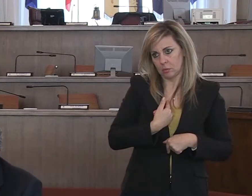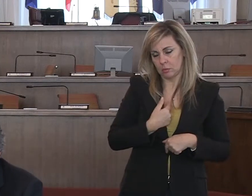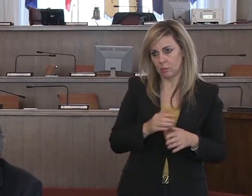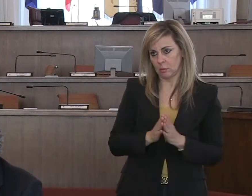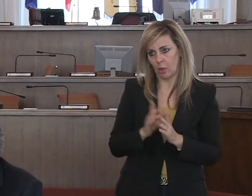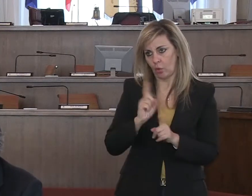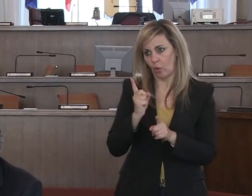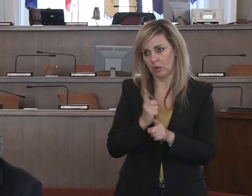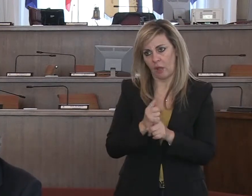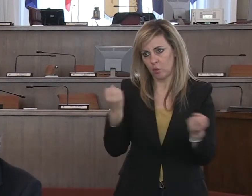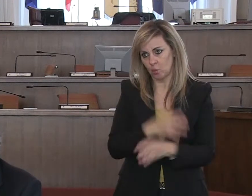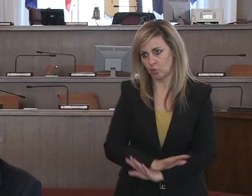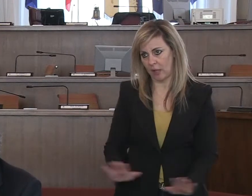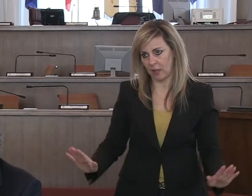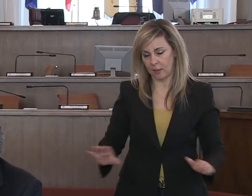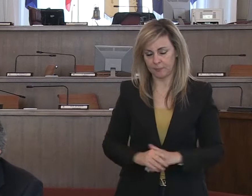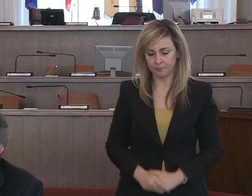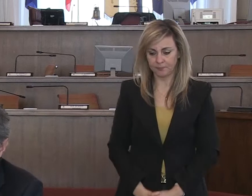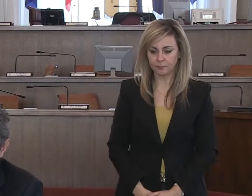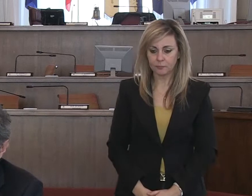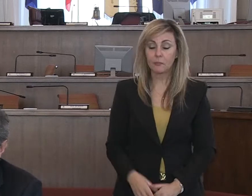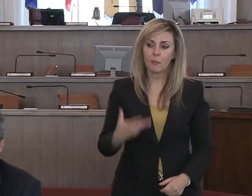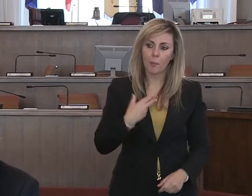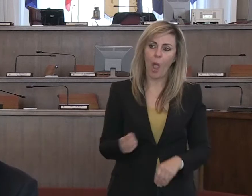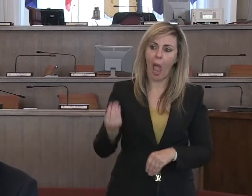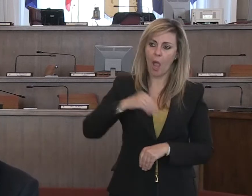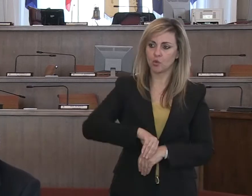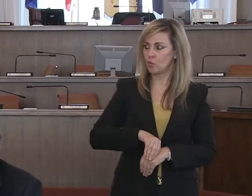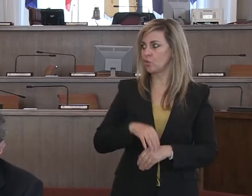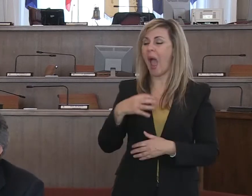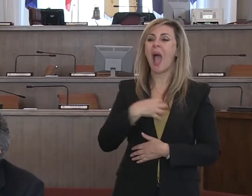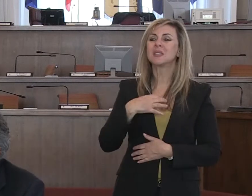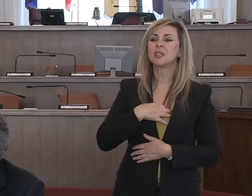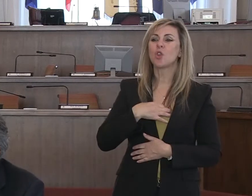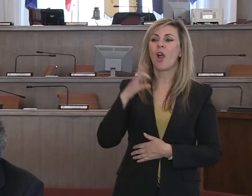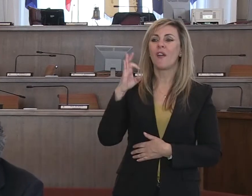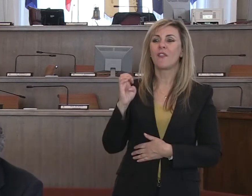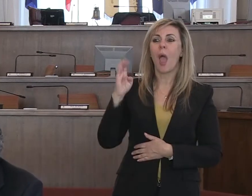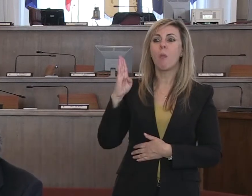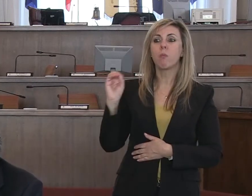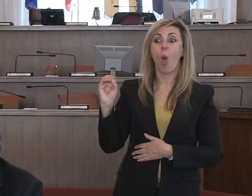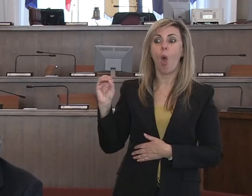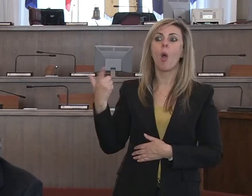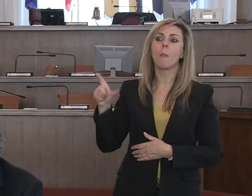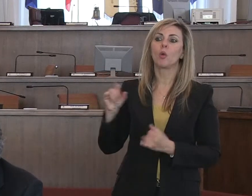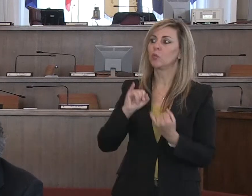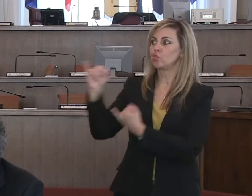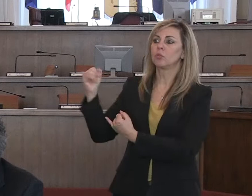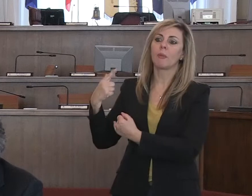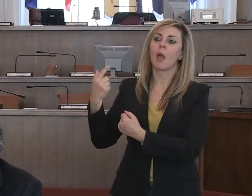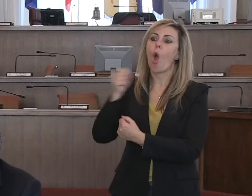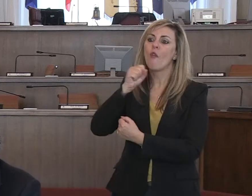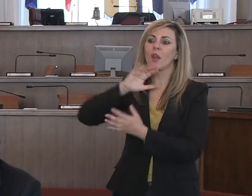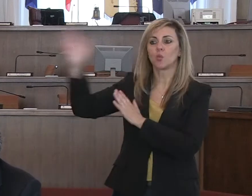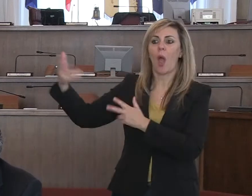questa cosa con sé. Aggiungo questo, l'assessore Febbo ha dovuto partecipare a una videoconferenza con Invitalia, mi